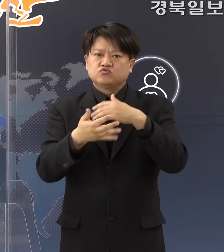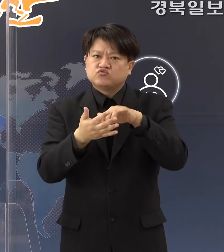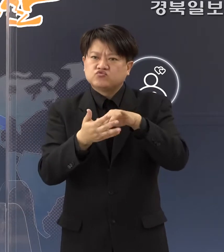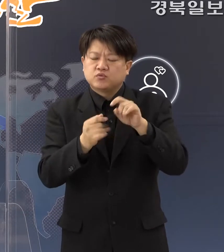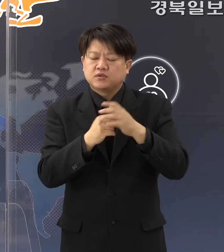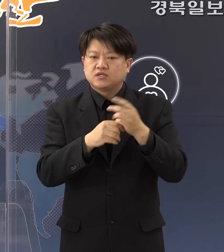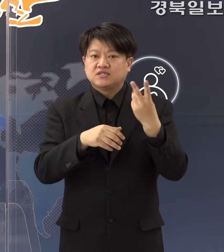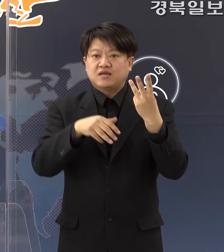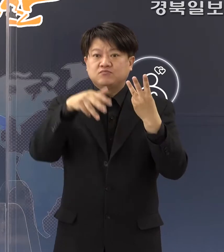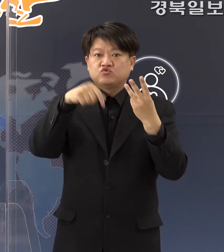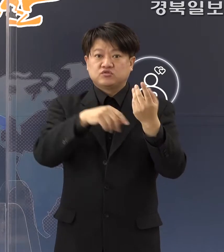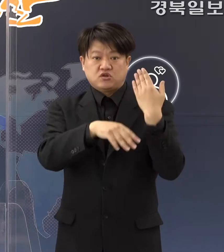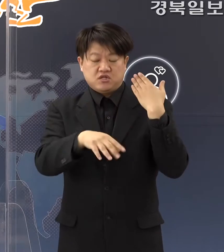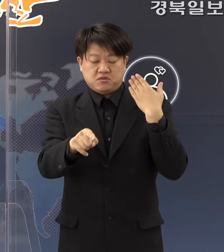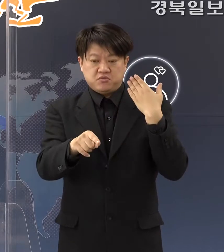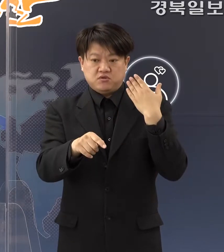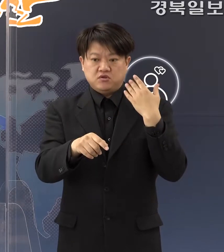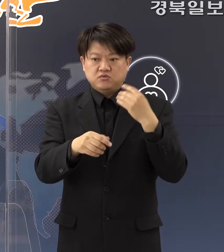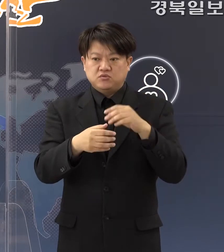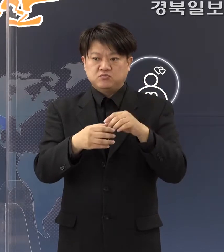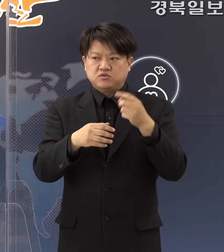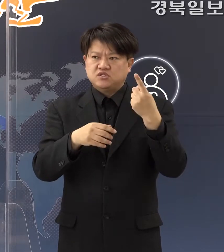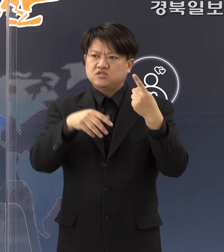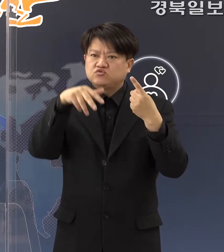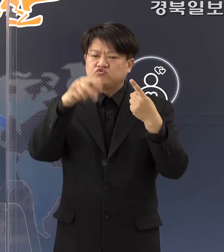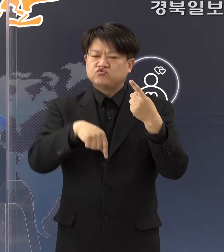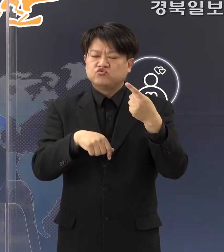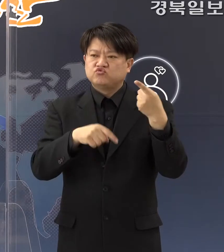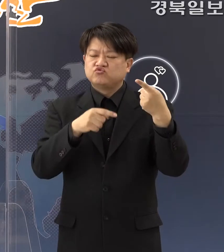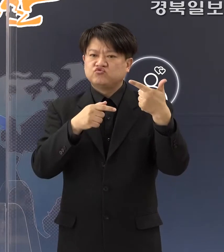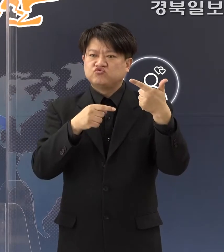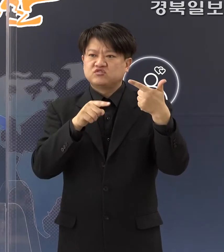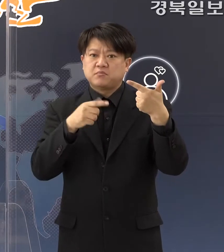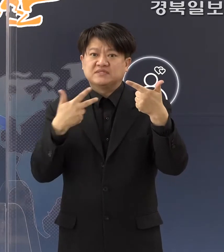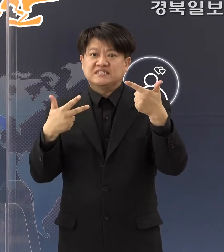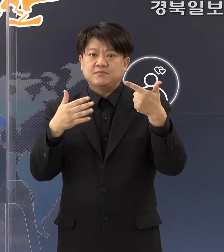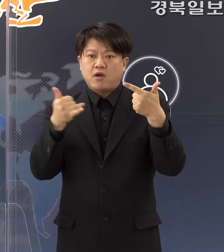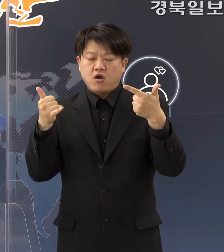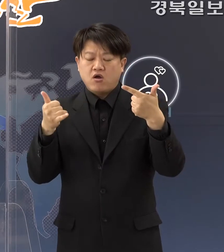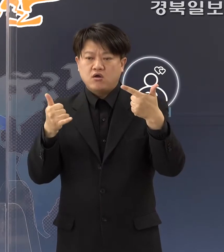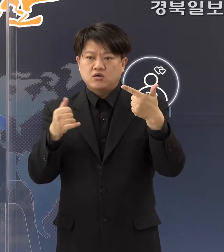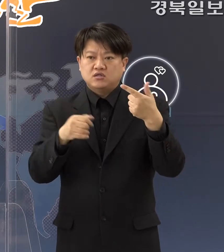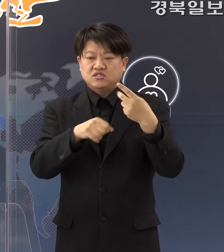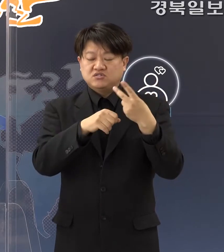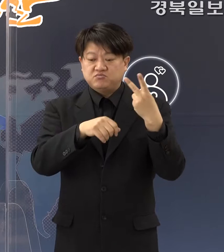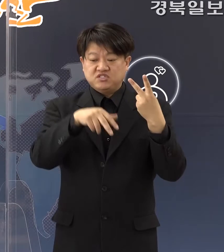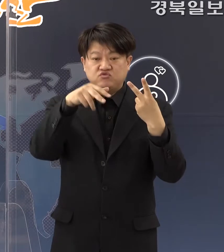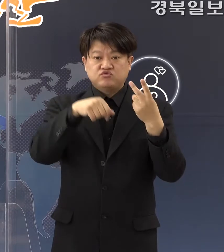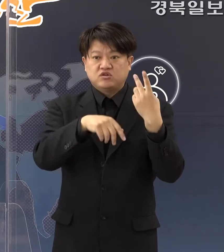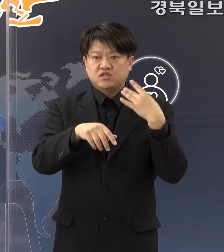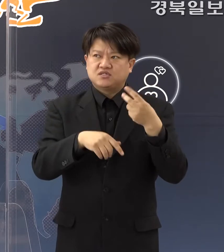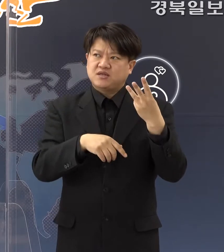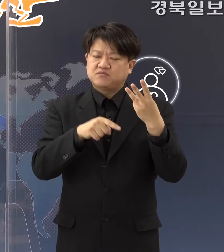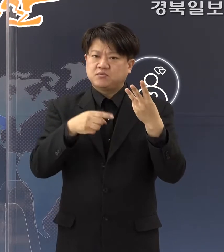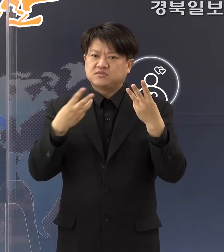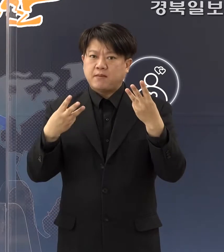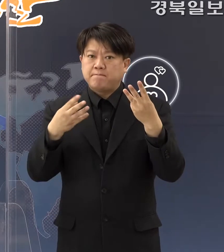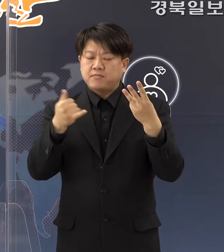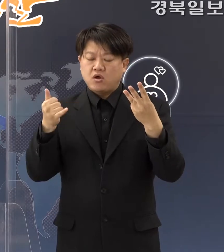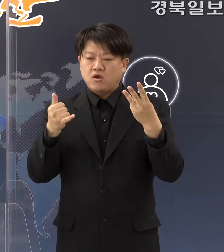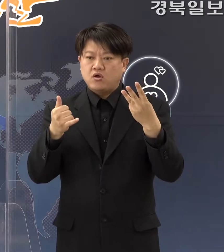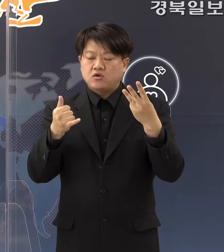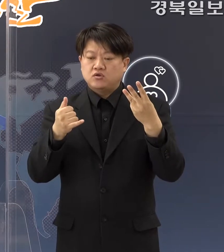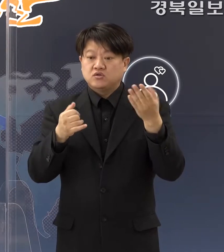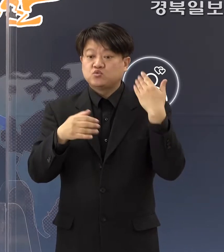주 6.7명, 2주 전에 3.3명, 그리고 최근 1주에는